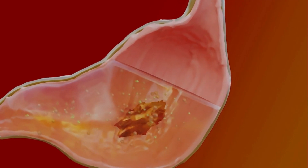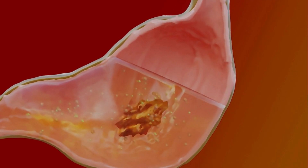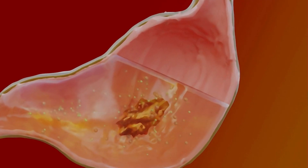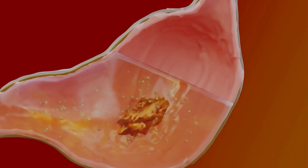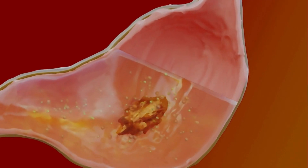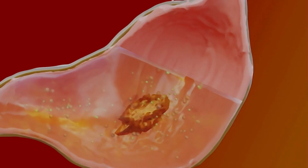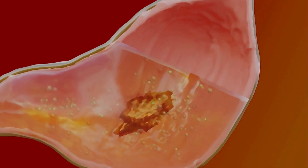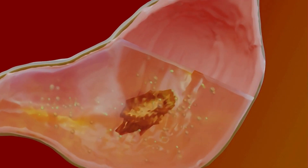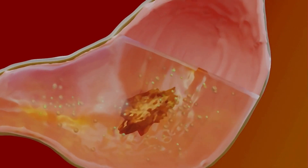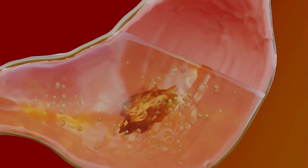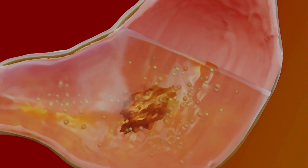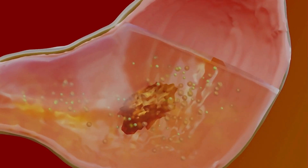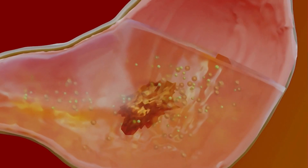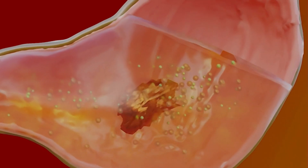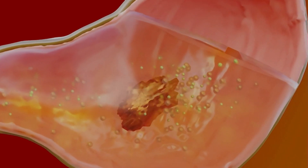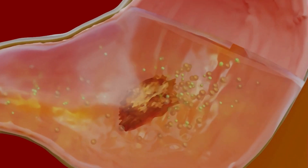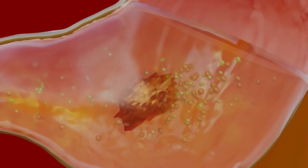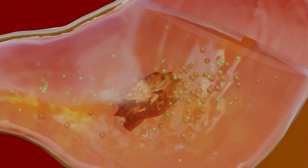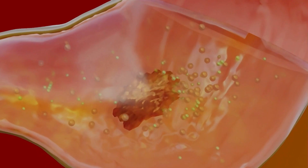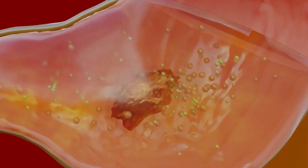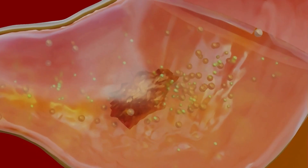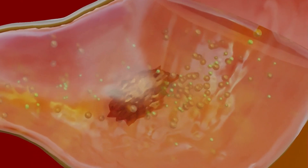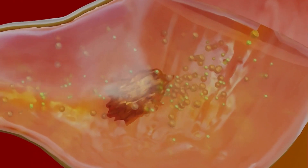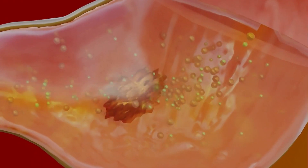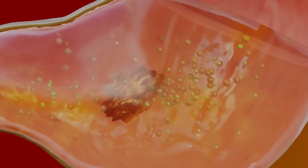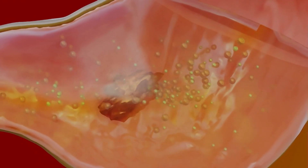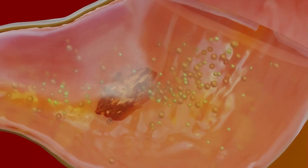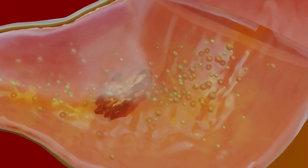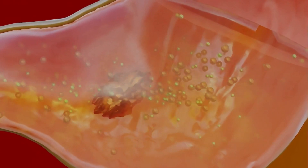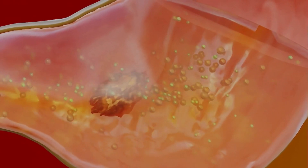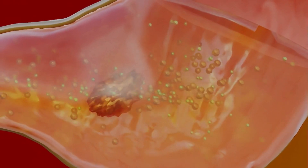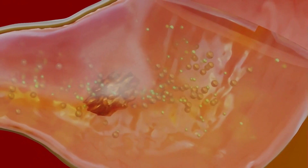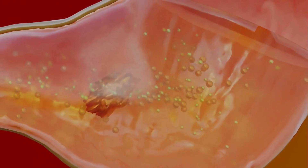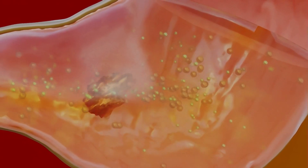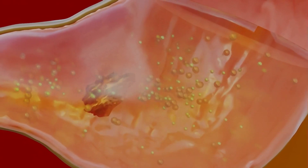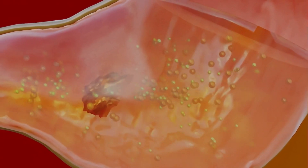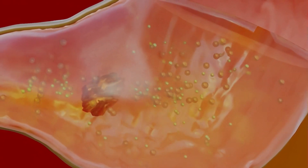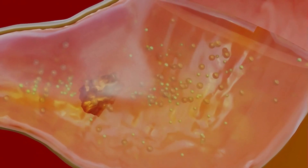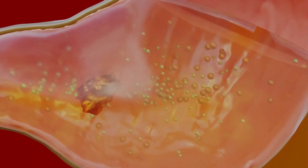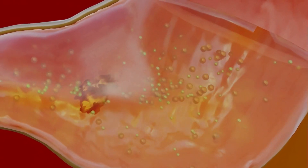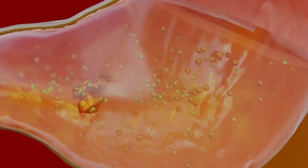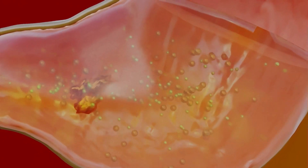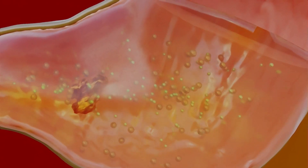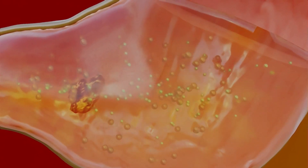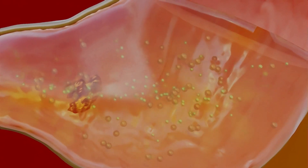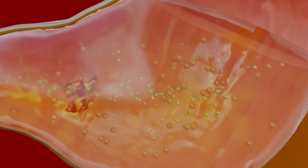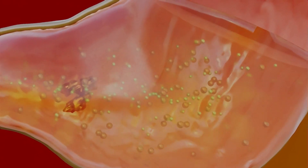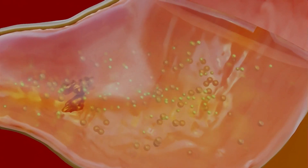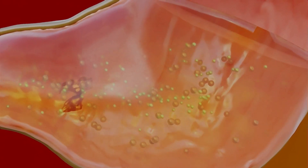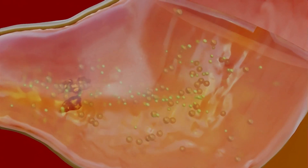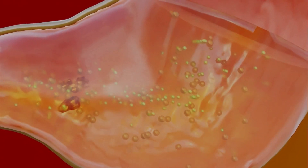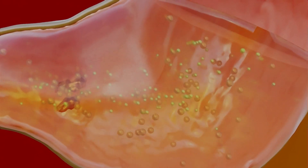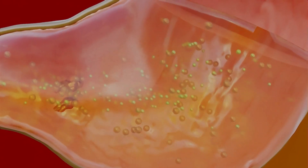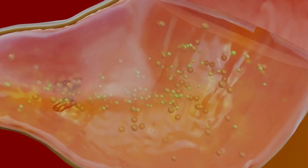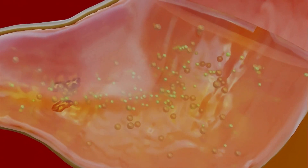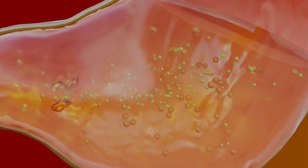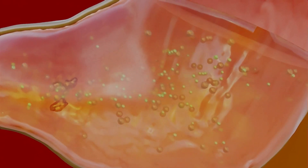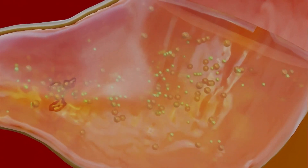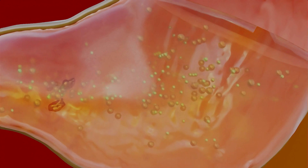que é quebrado e absorvido muito rapidamente, fazendo com que entre um fluxo muito grande de glicose na corrente